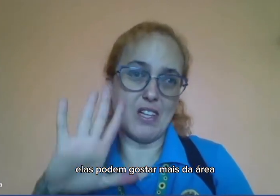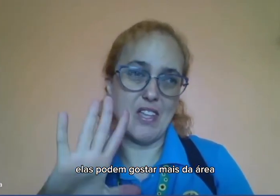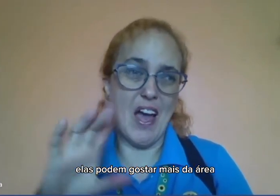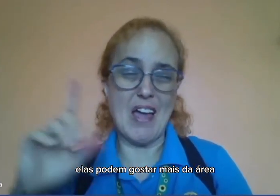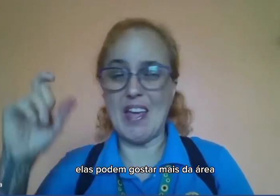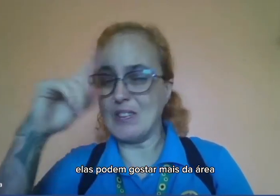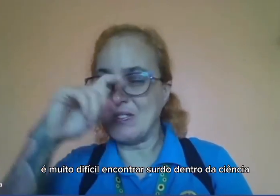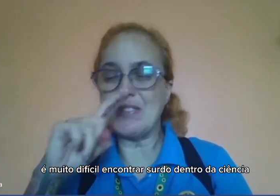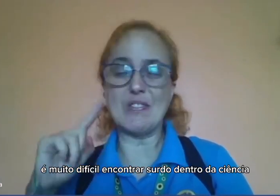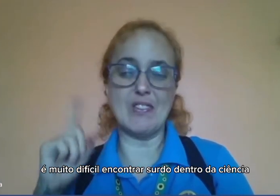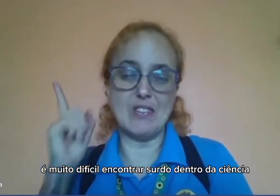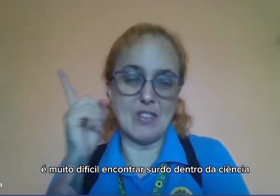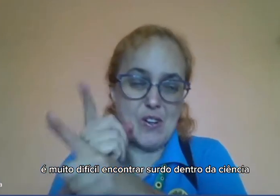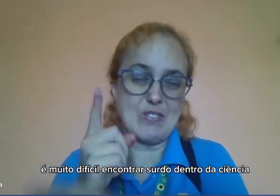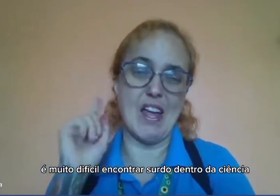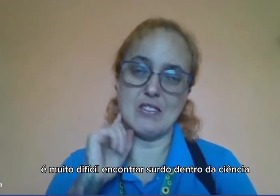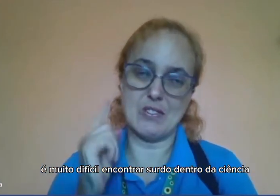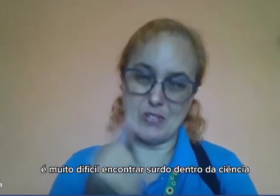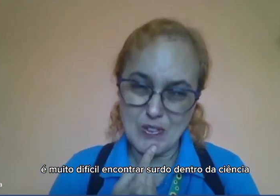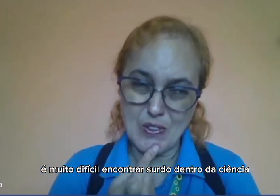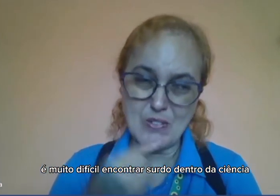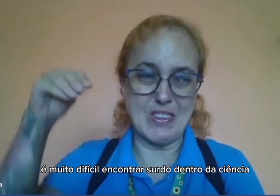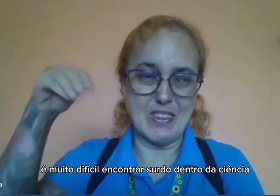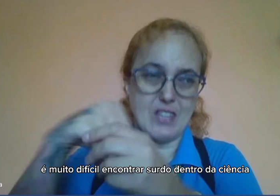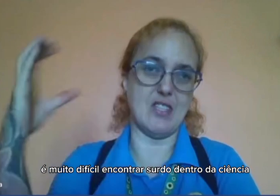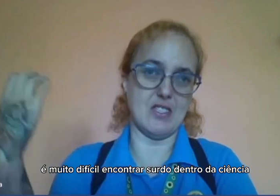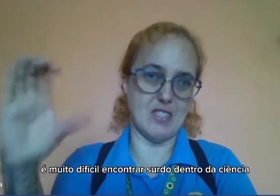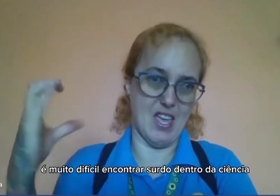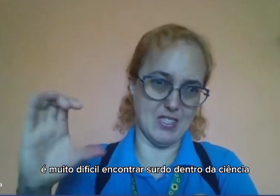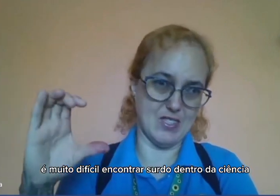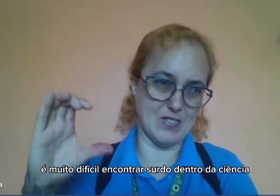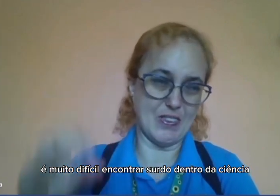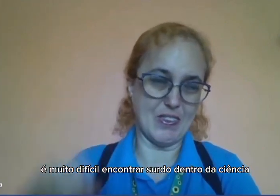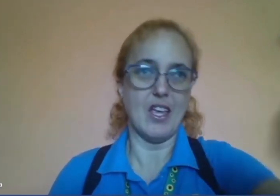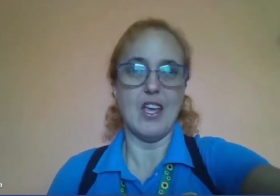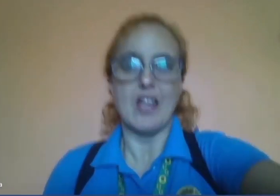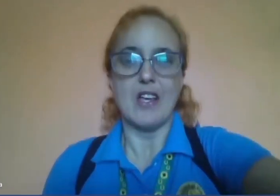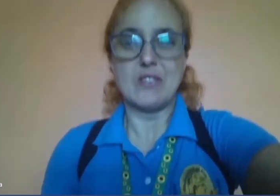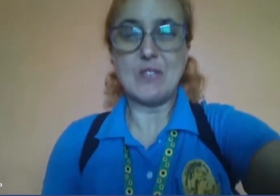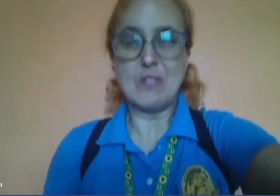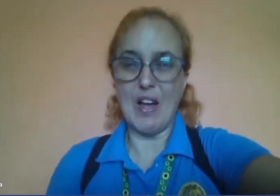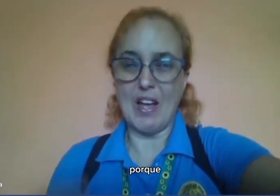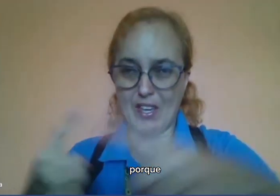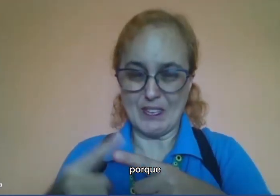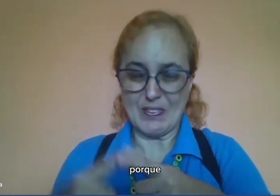mais da área. É muito difícil encontrar surdos dentro da ciência. Por quê?